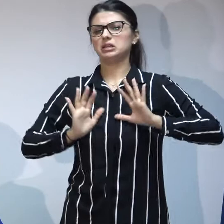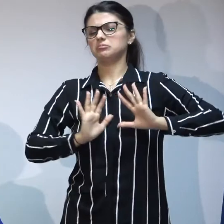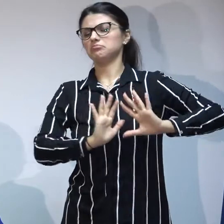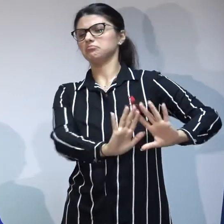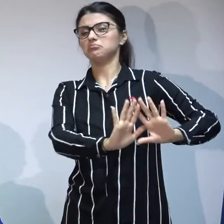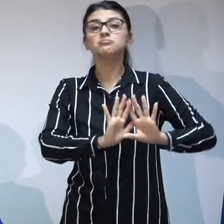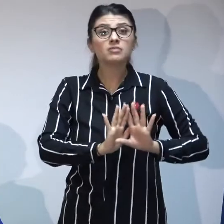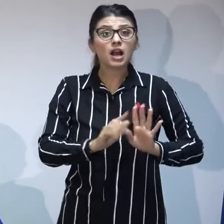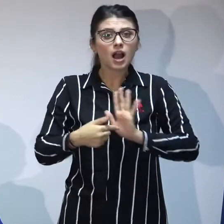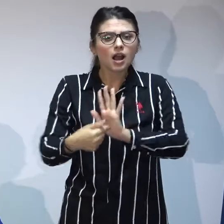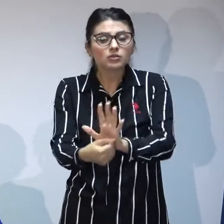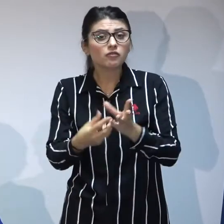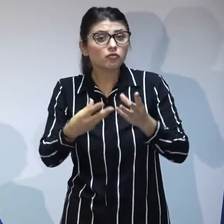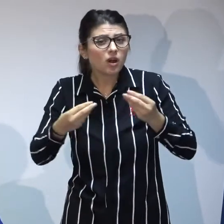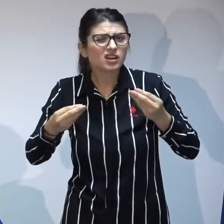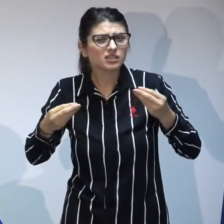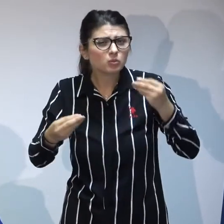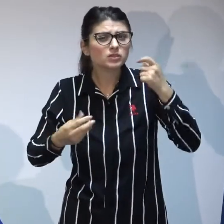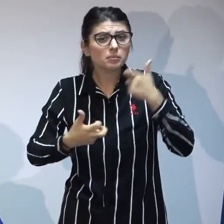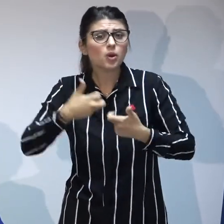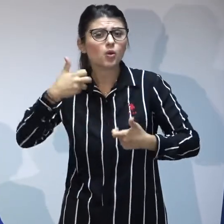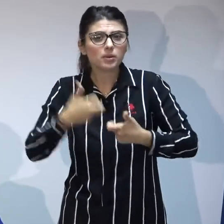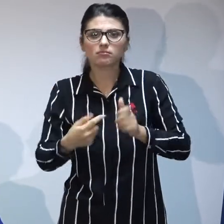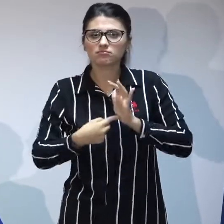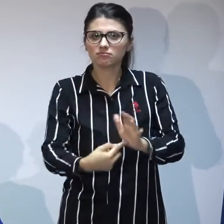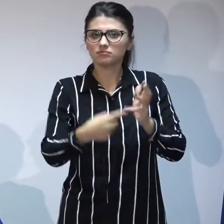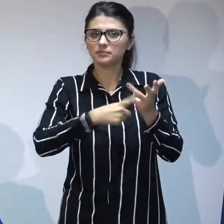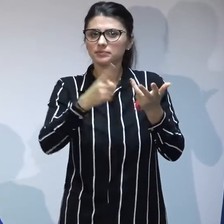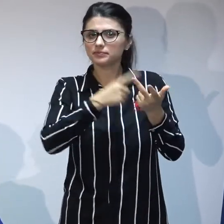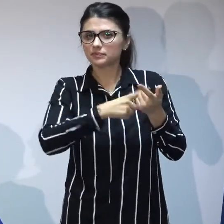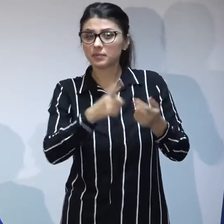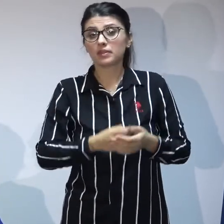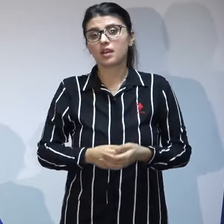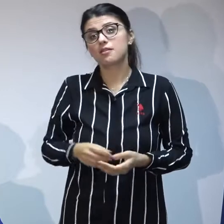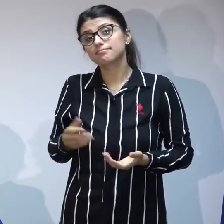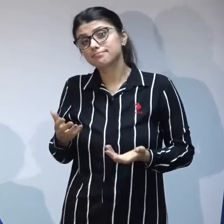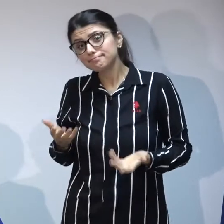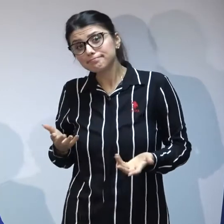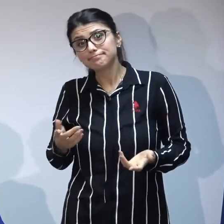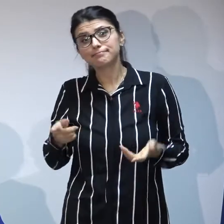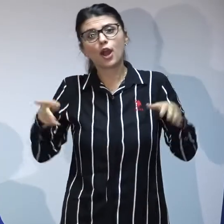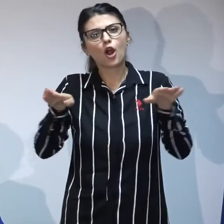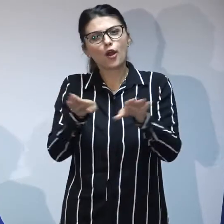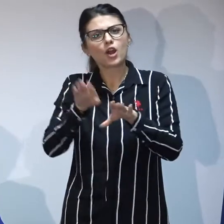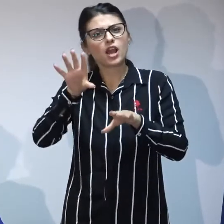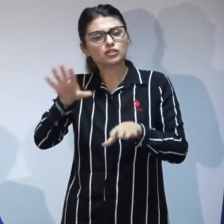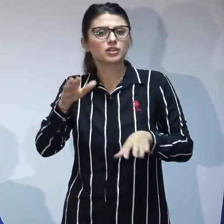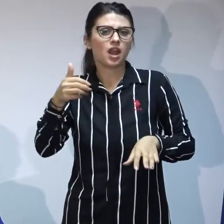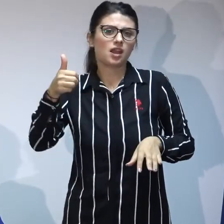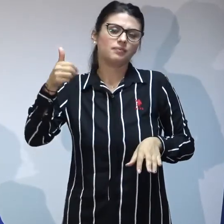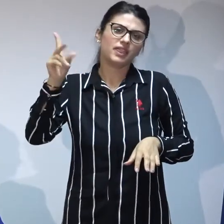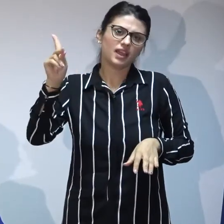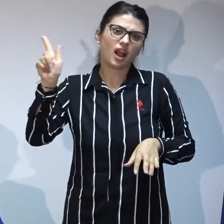vi le-am vi le-am enunțat din păcate colegii din această zonă din direcții și nu vreau să